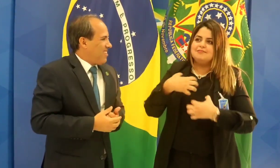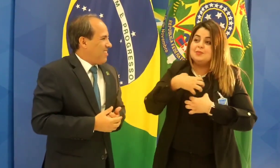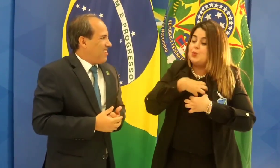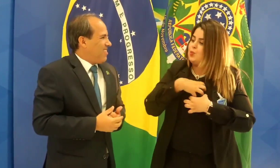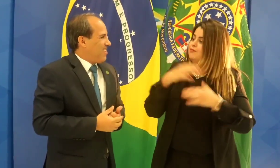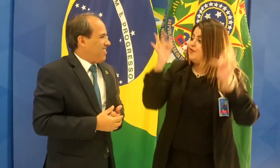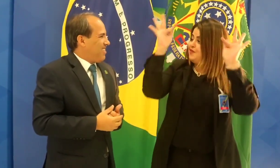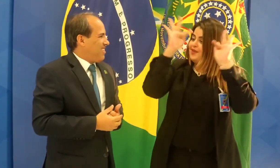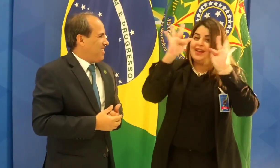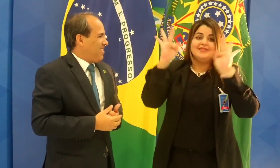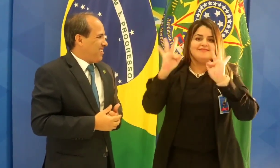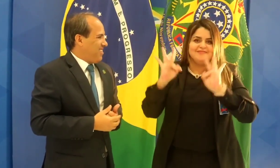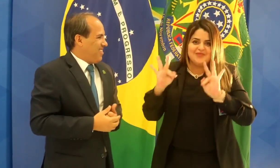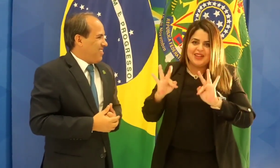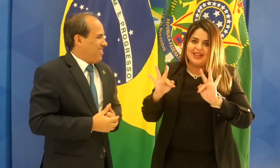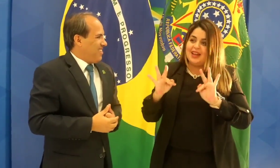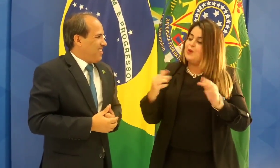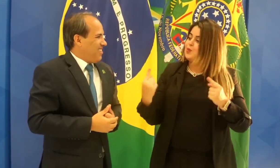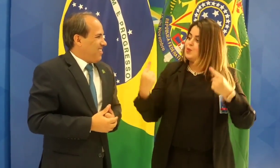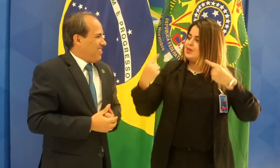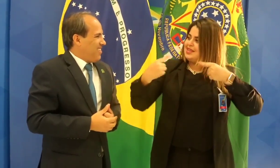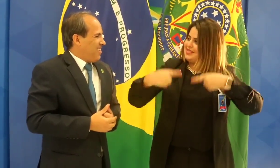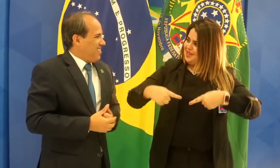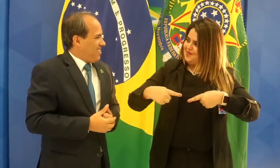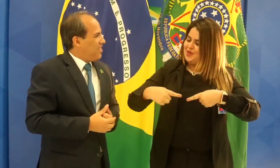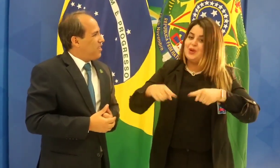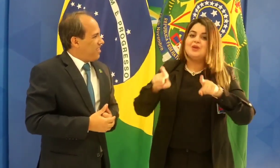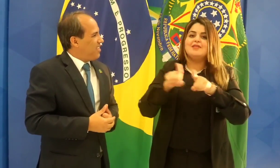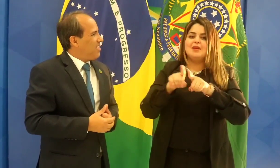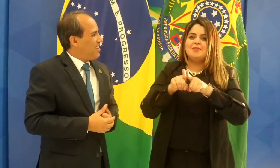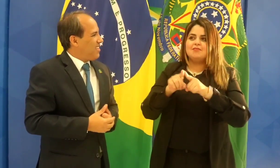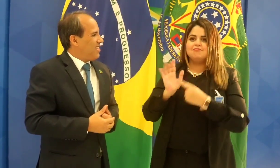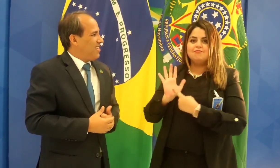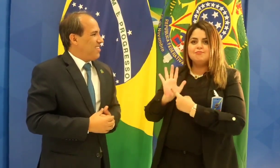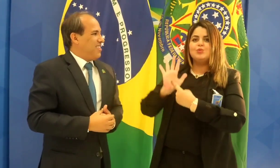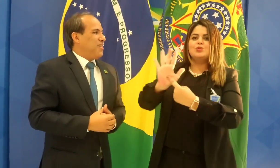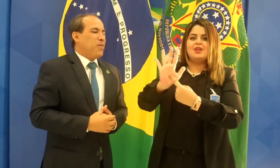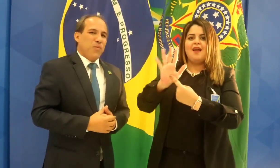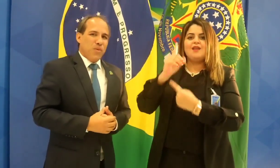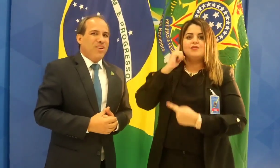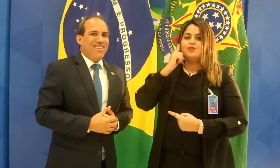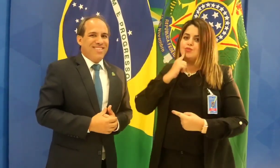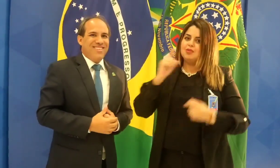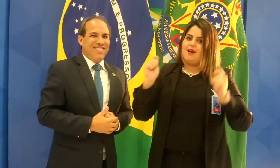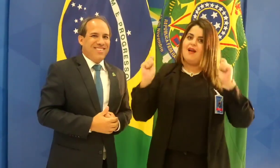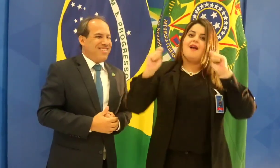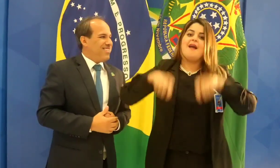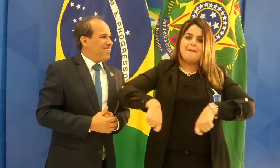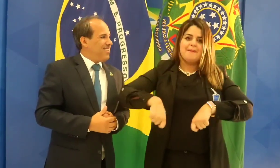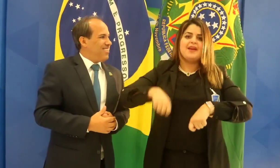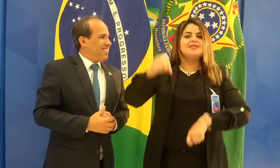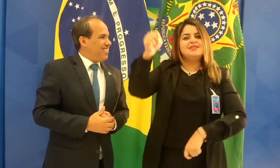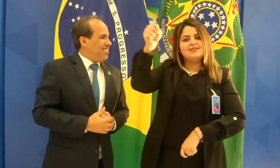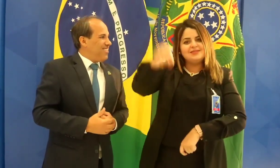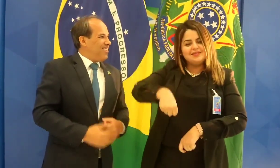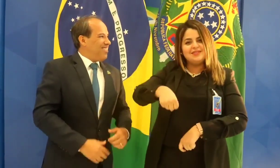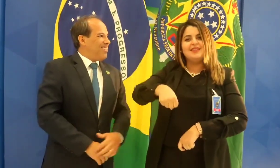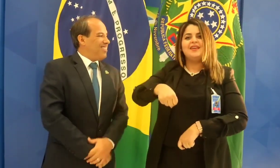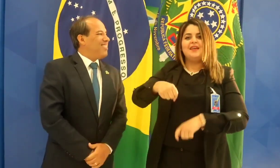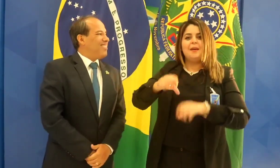Ai, olha, um sentimento de muita felicidade, é um desafio a ser traçado Mostrar que o surdo é capaz, sim,